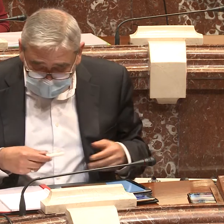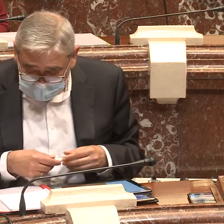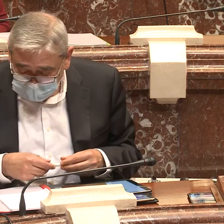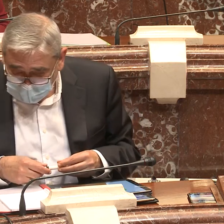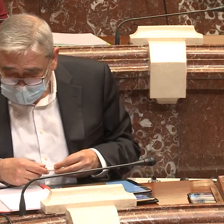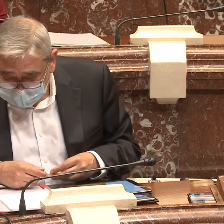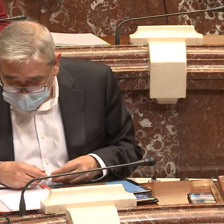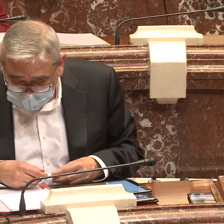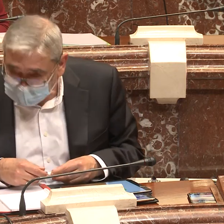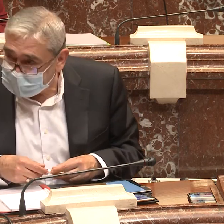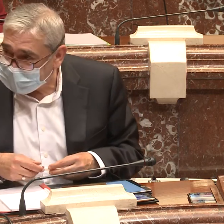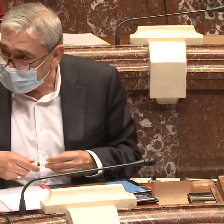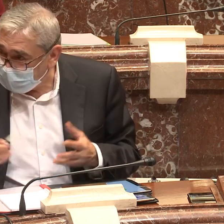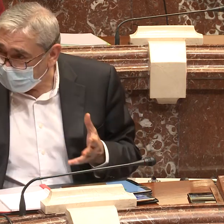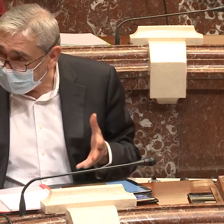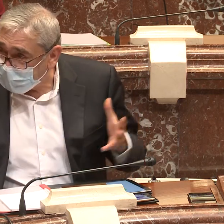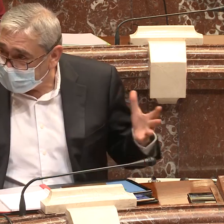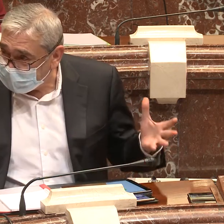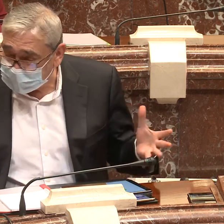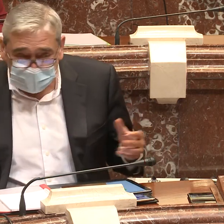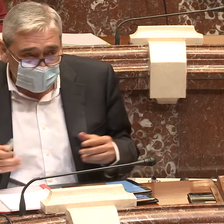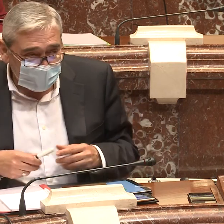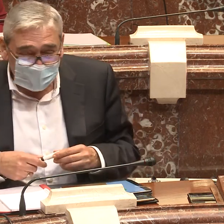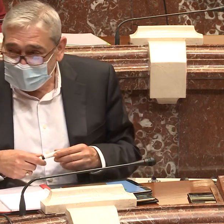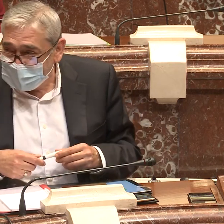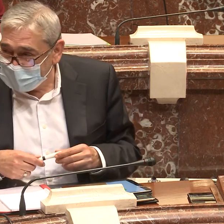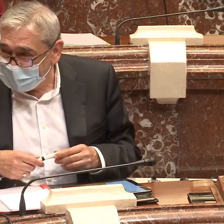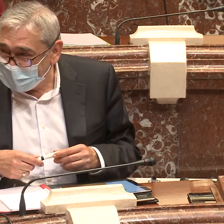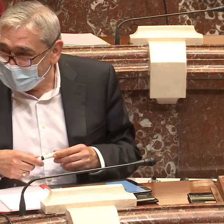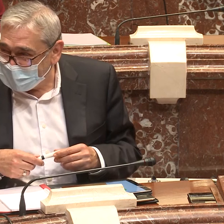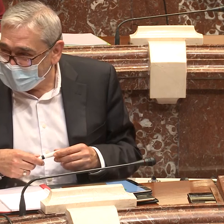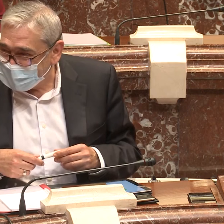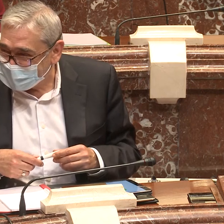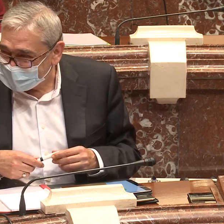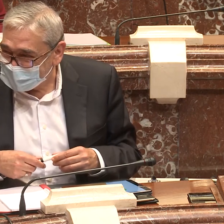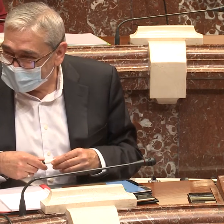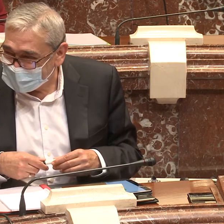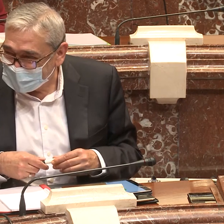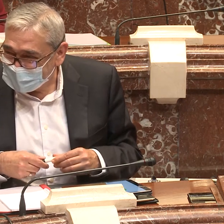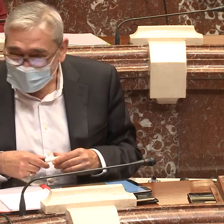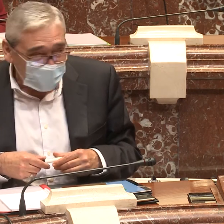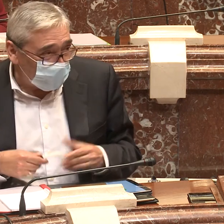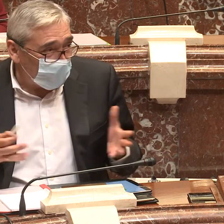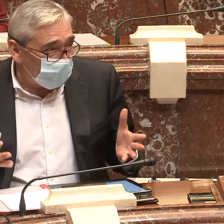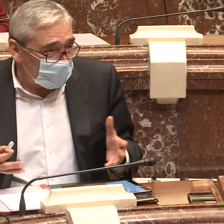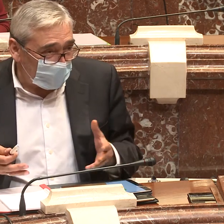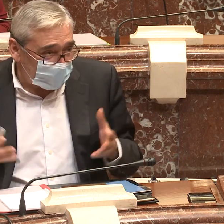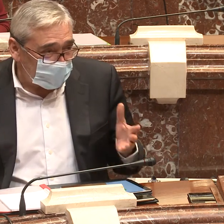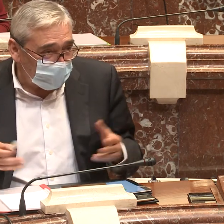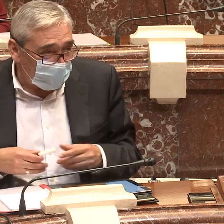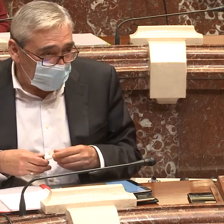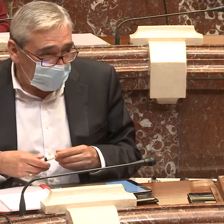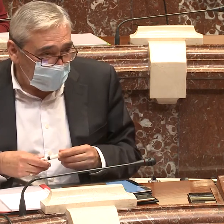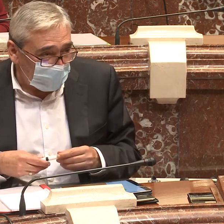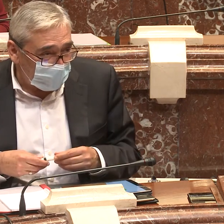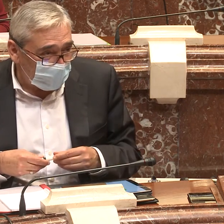debemos, por supuesto, debemos de seguir promoviendo. La primera vez en la historia desde que se recuerda. Sí. Y yo creo que demuestra la